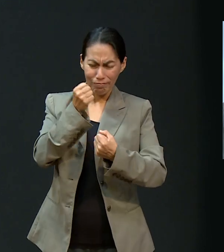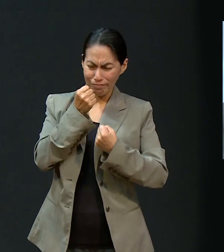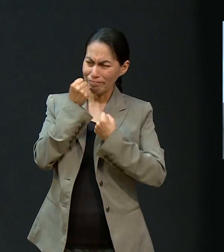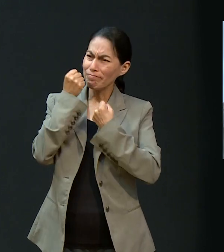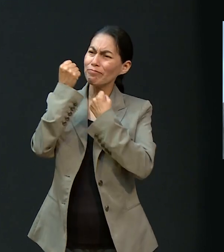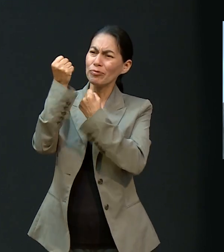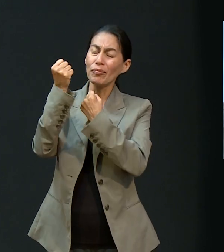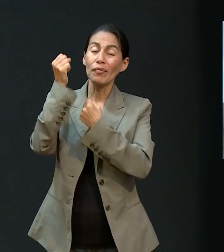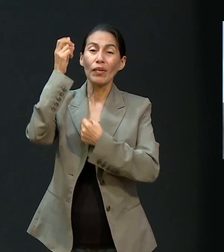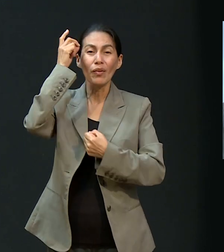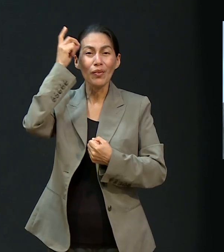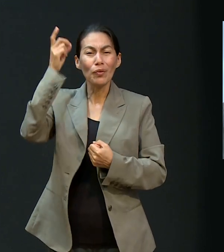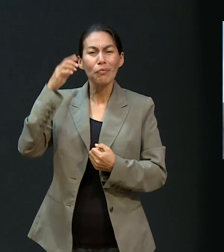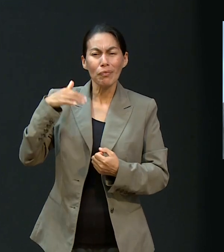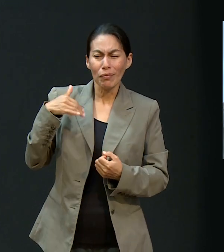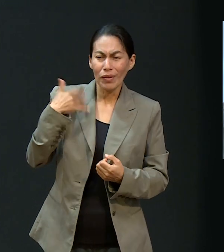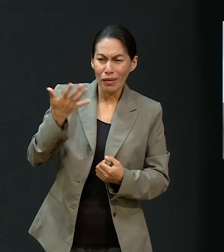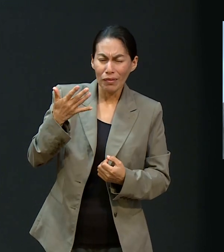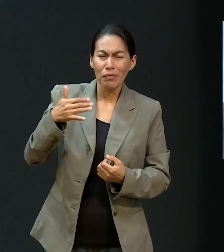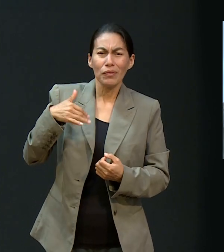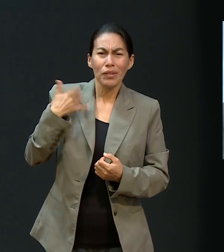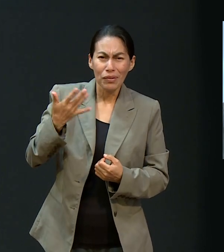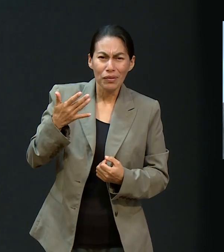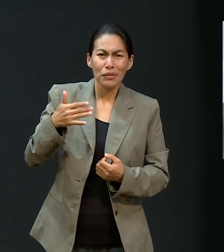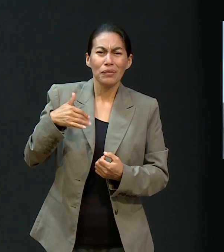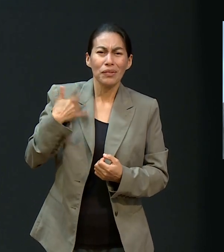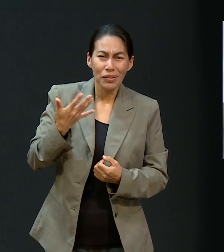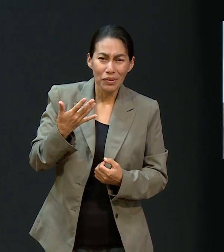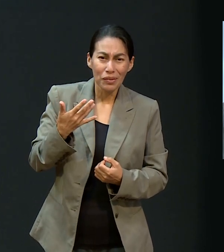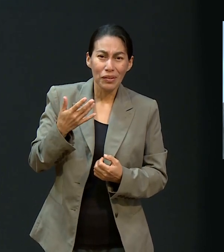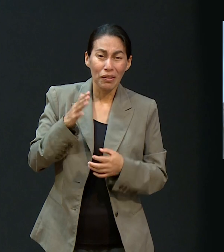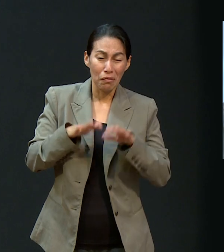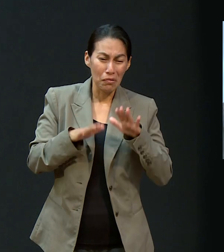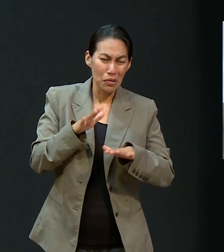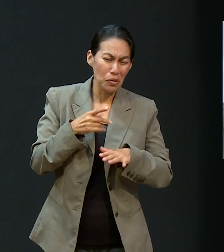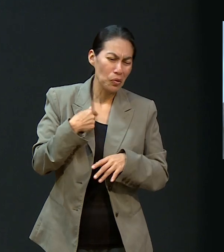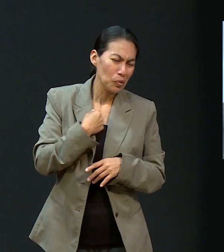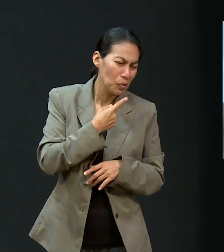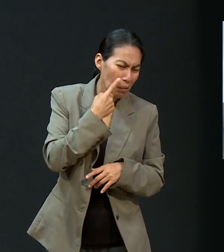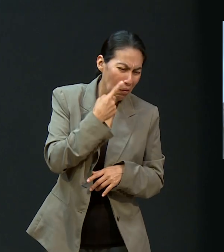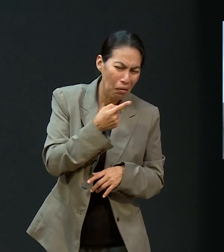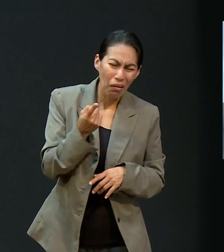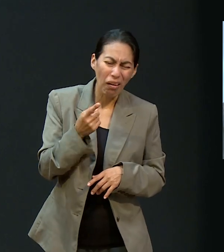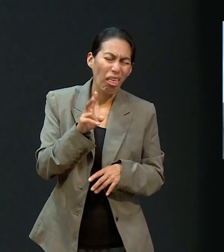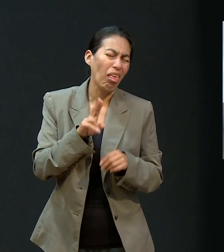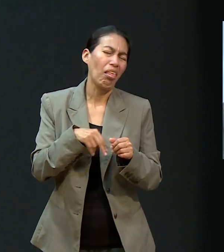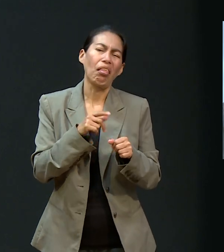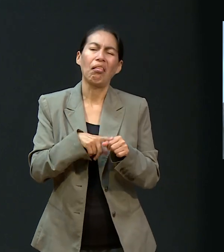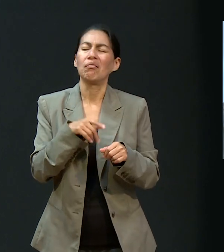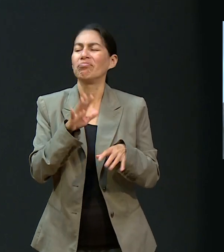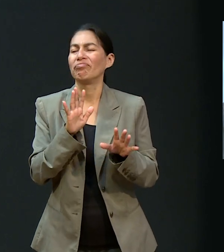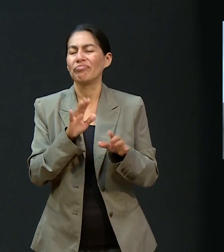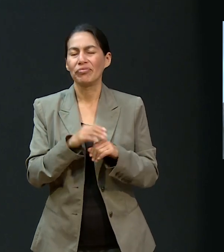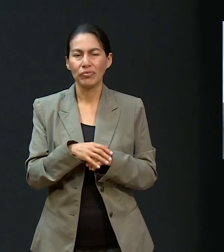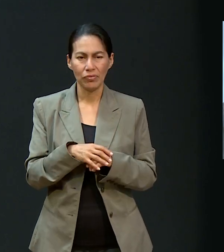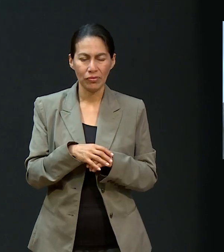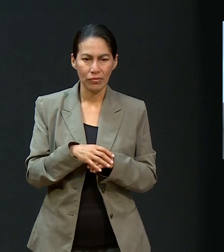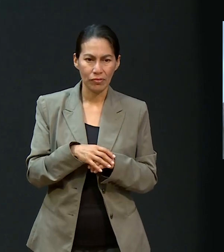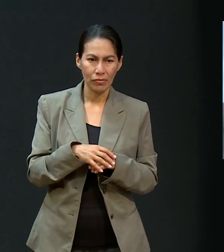imposible. El Dios milagroso. Porque hace milagros que nosotros lo vemos naturales.